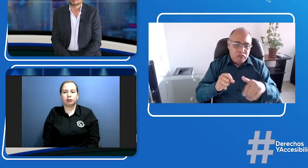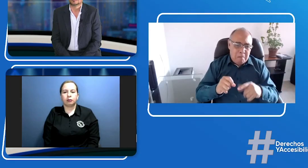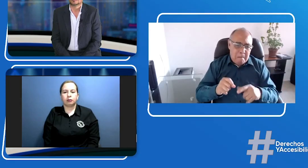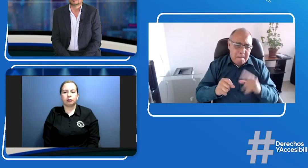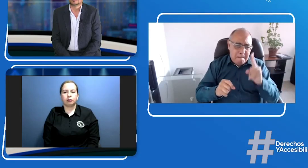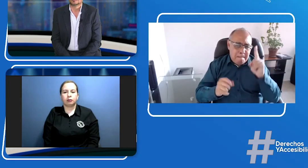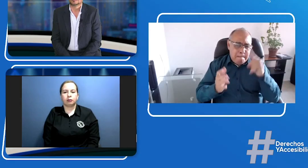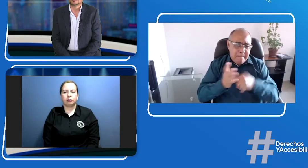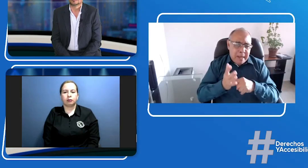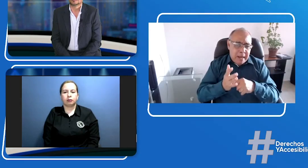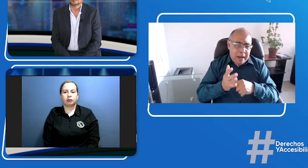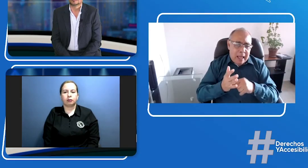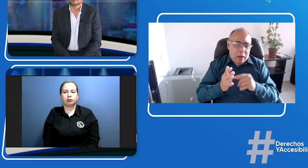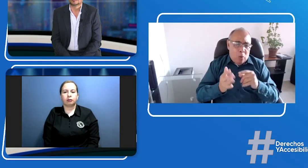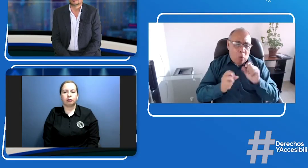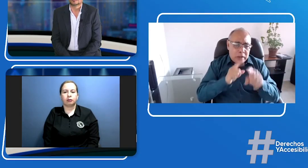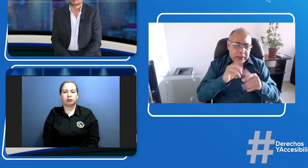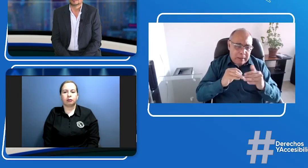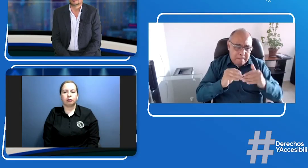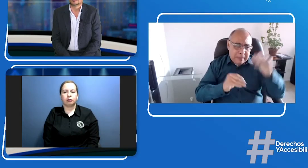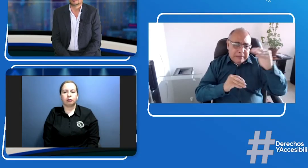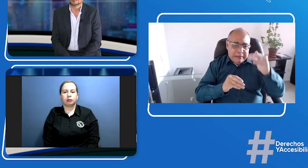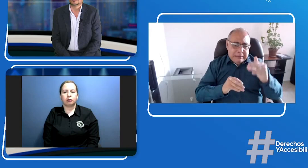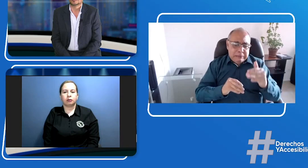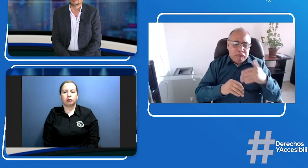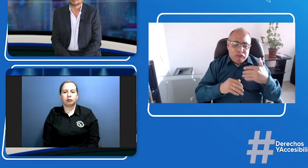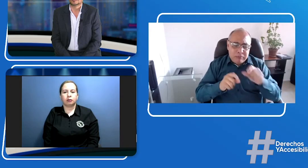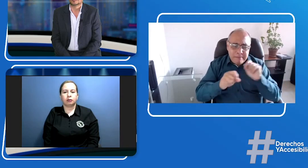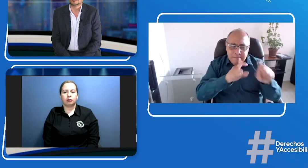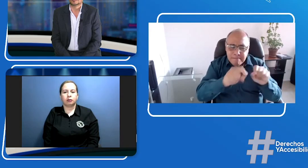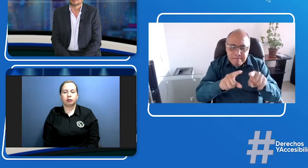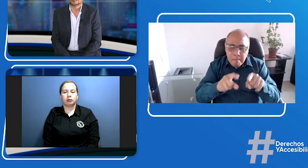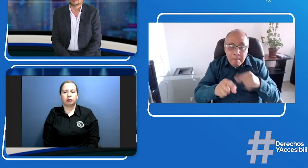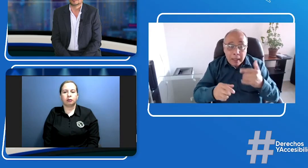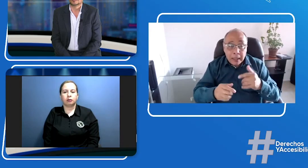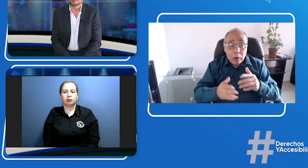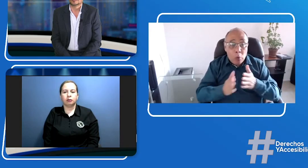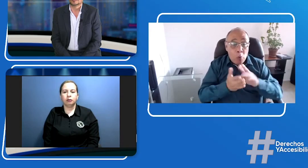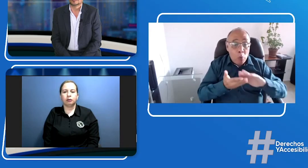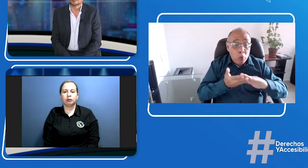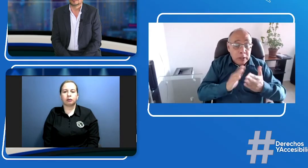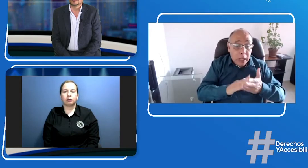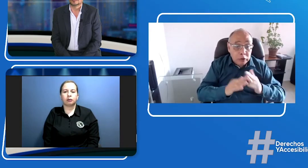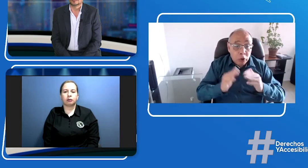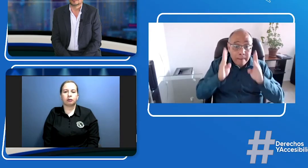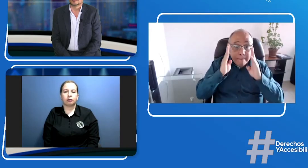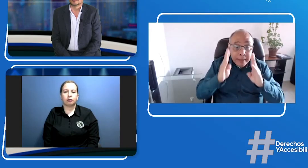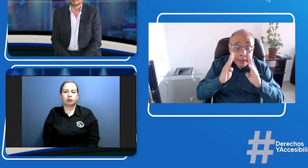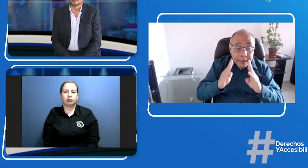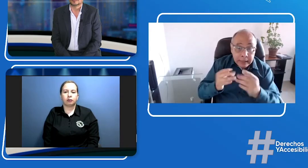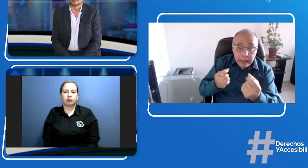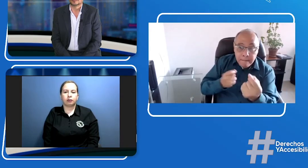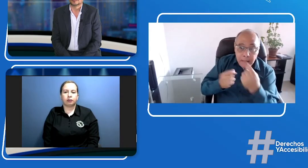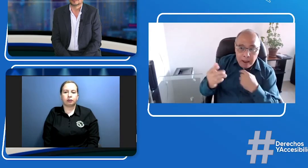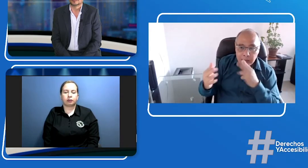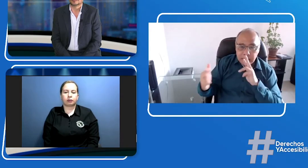para que se puedan responder esta clase de encuestas son más de mil encuestas que se tienen que responder